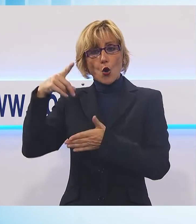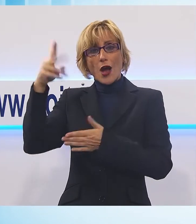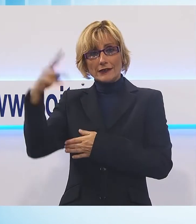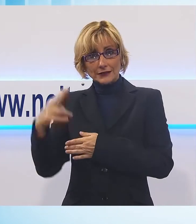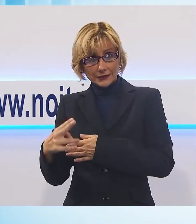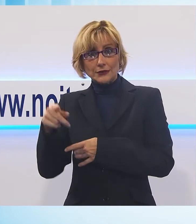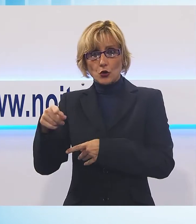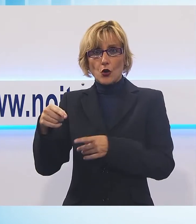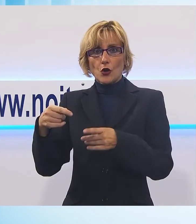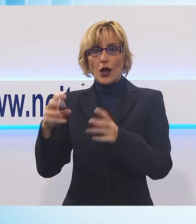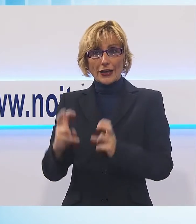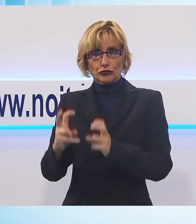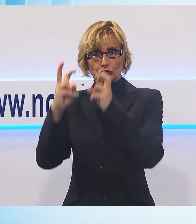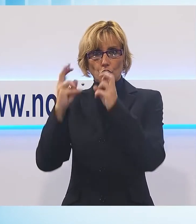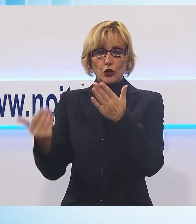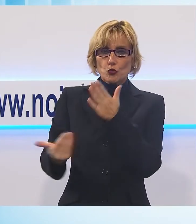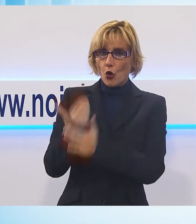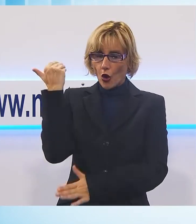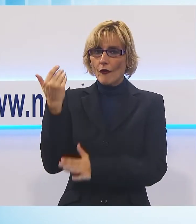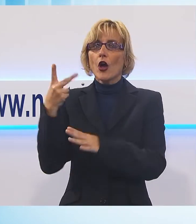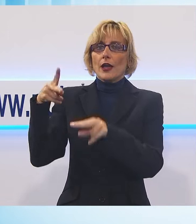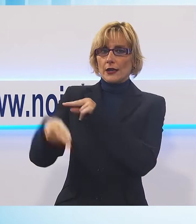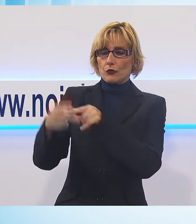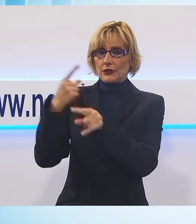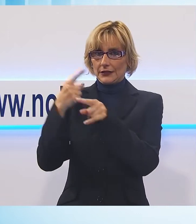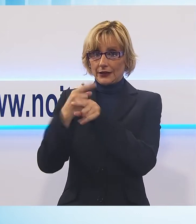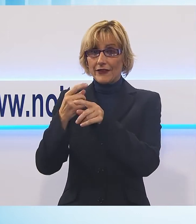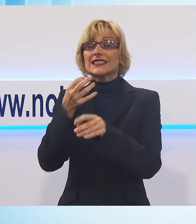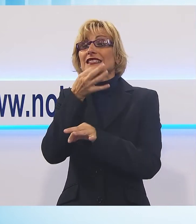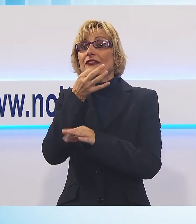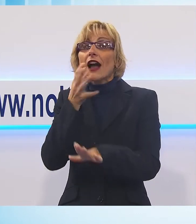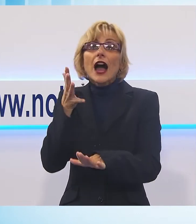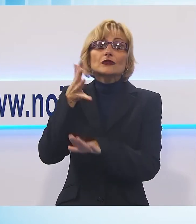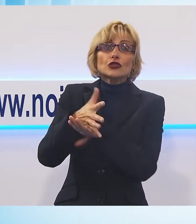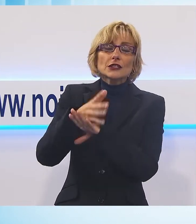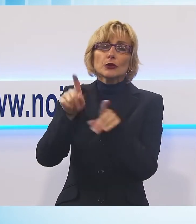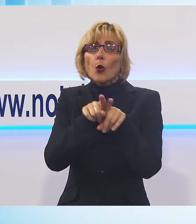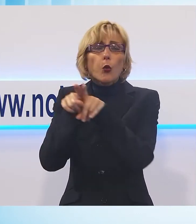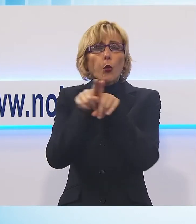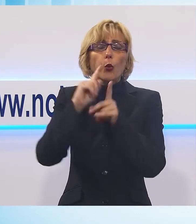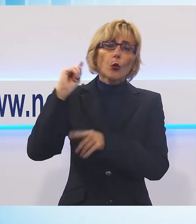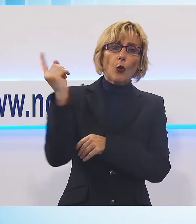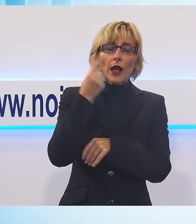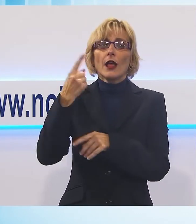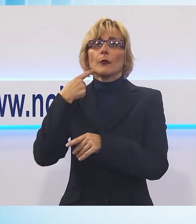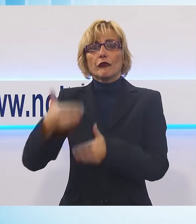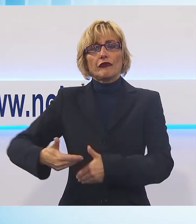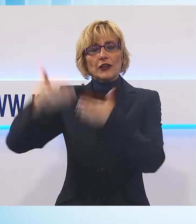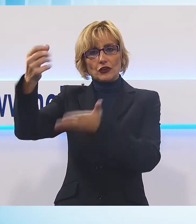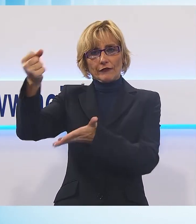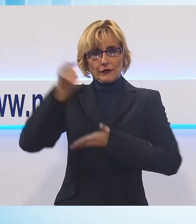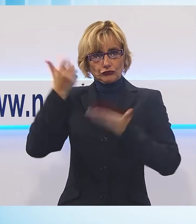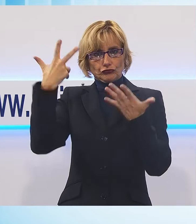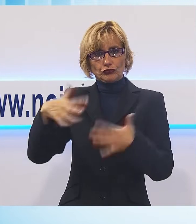l'inaugurazione di un ascensore quindi l'accessibilità per tutti e accanto a questo già ottenuto un finanziamento per rifare le facciate La